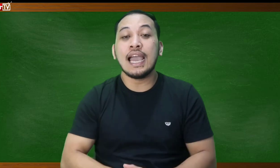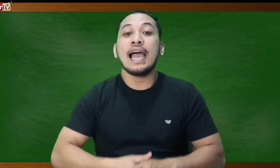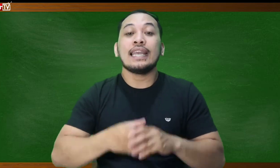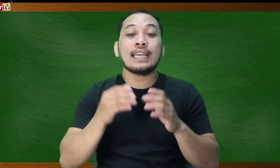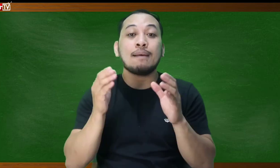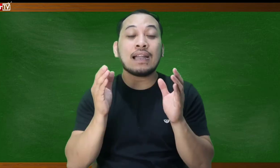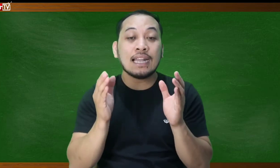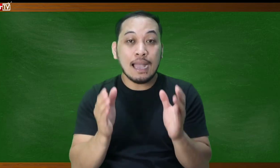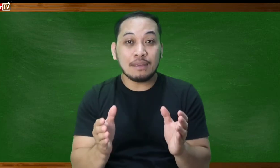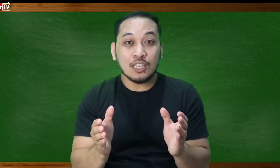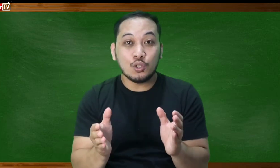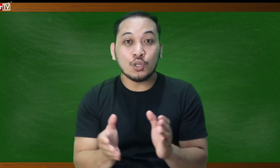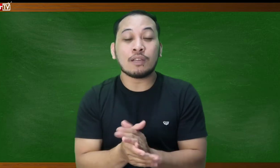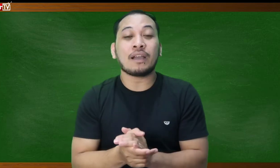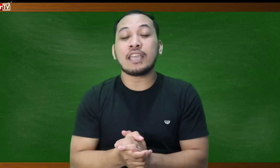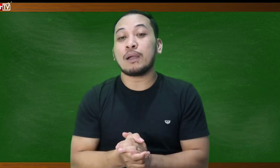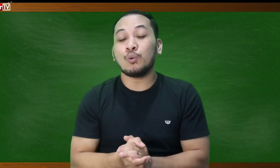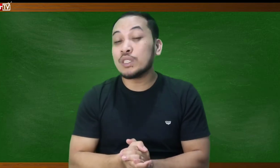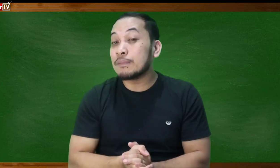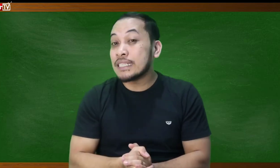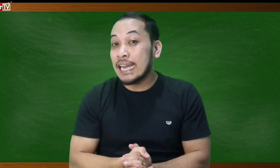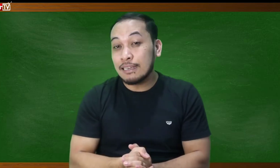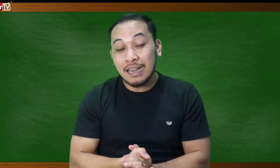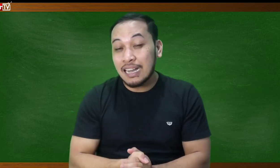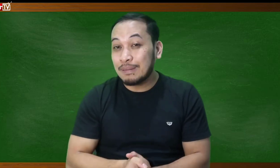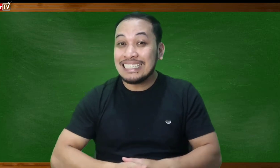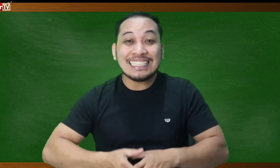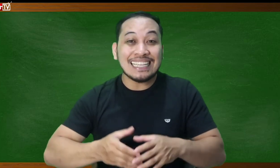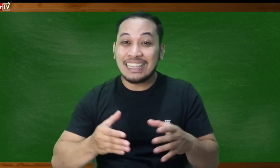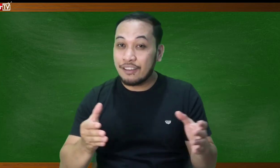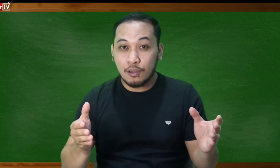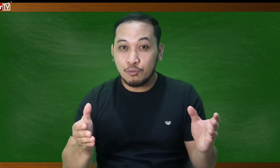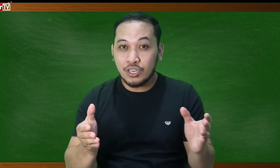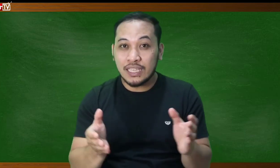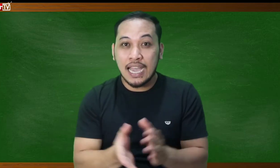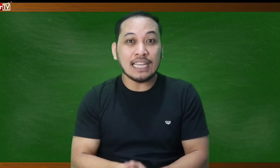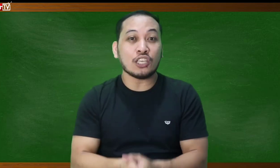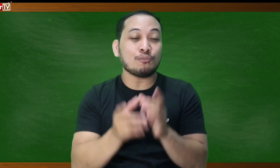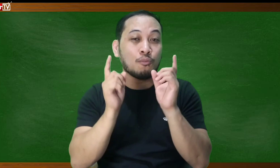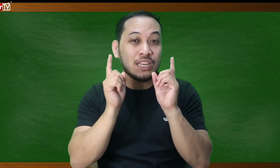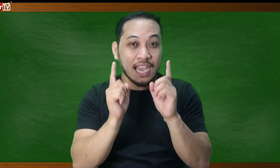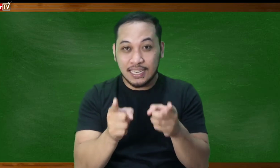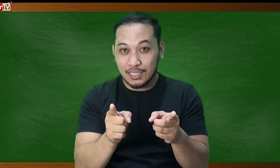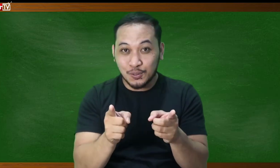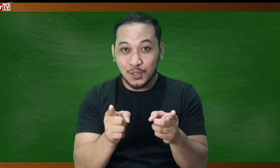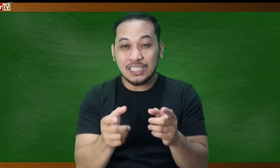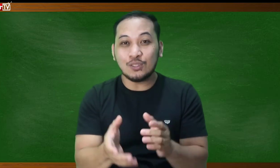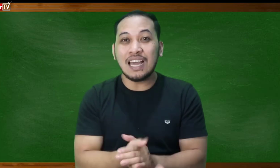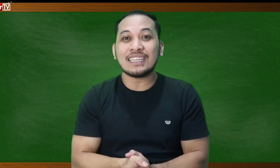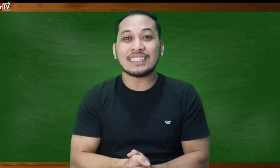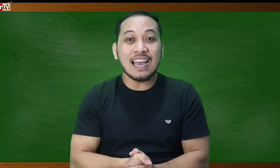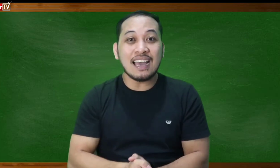na magagamit ninyo sa pakikipag-usap sa ating mga kapatid sa deaf community at kayong pumuli ay nakatutok dito lang sa